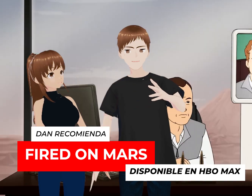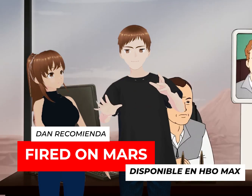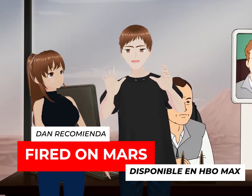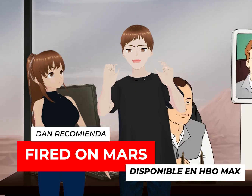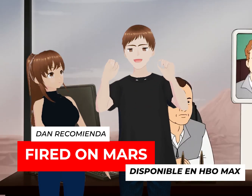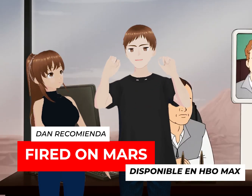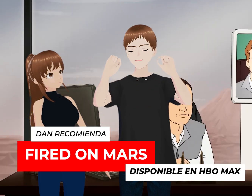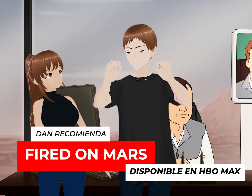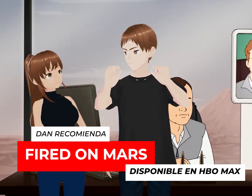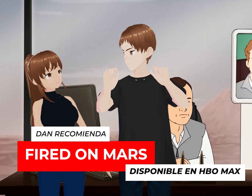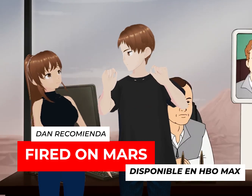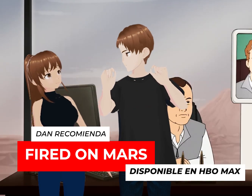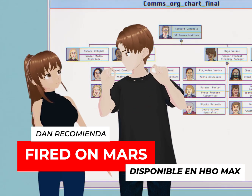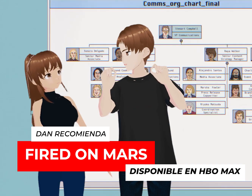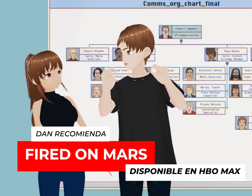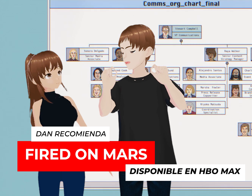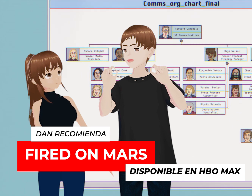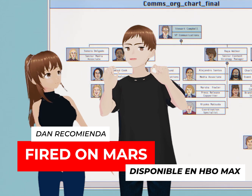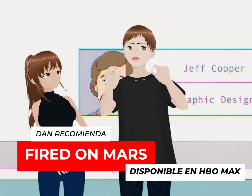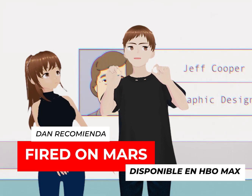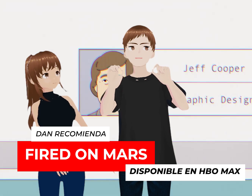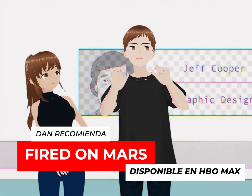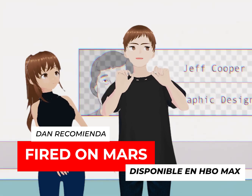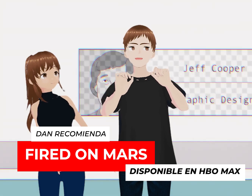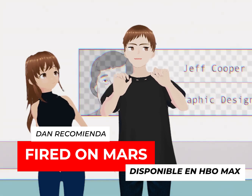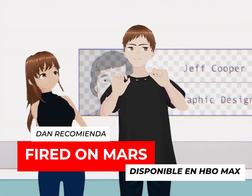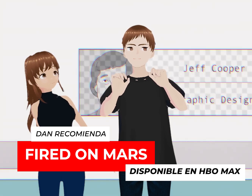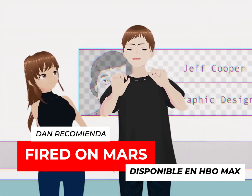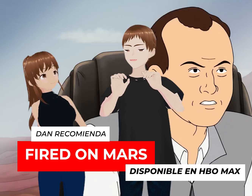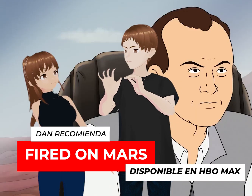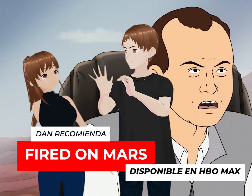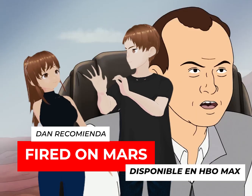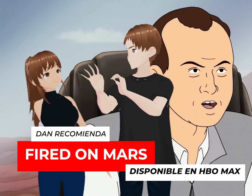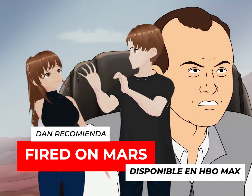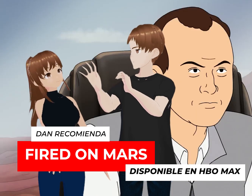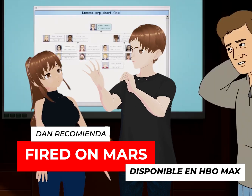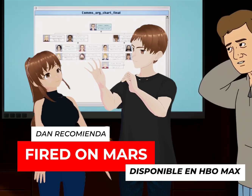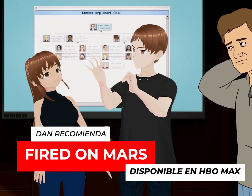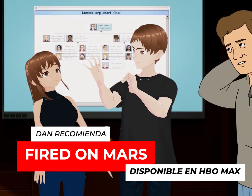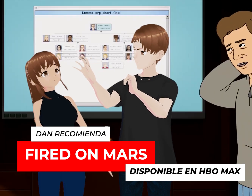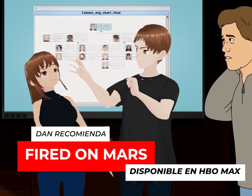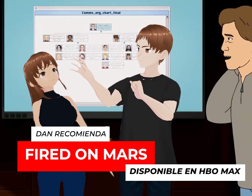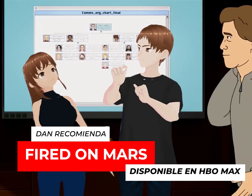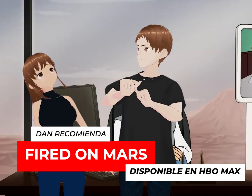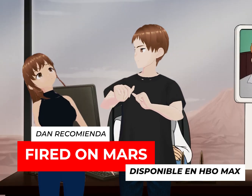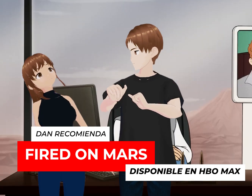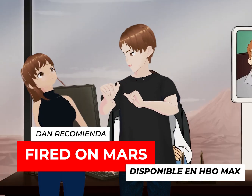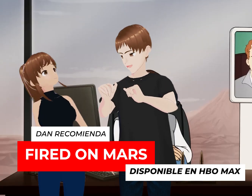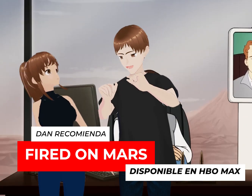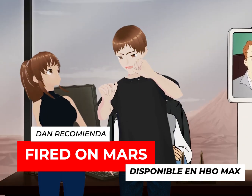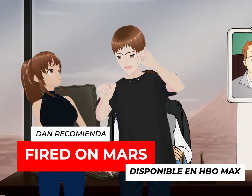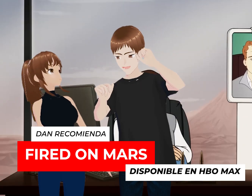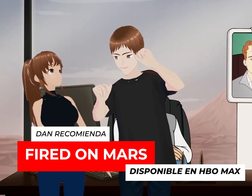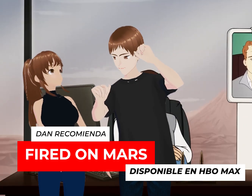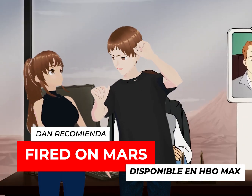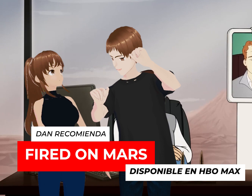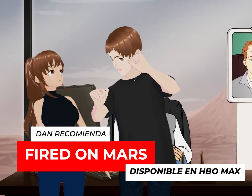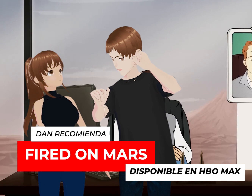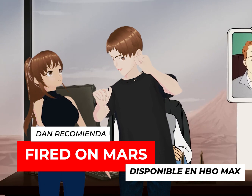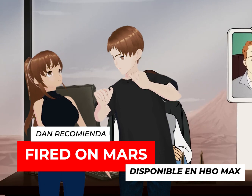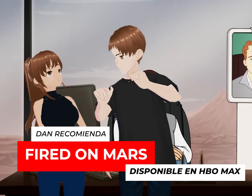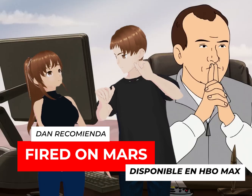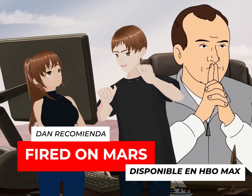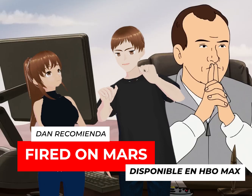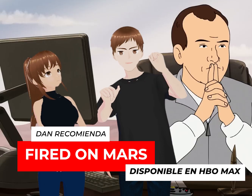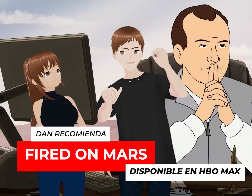personaje principal, precisamente, tiene una profesión que, ver, pregunta, Cris. ¿Cuáles